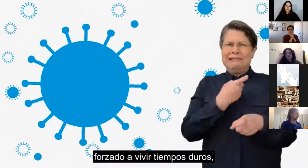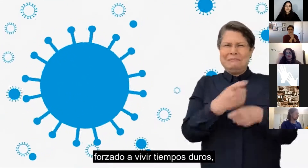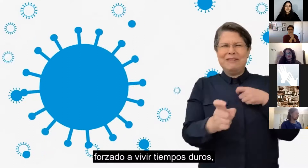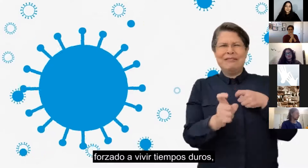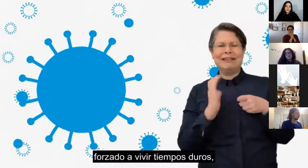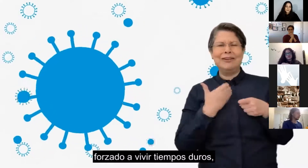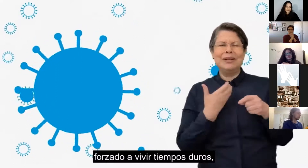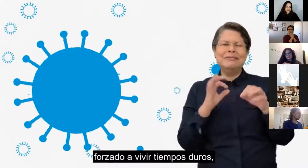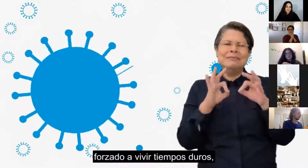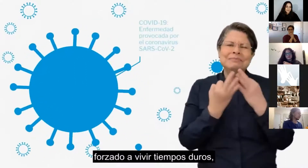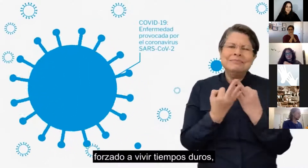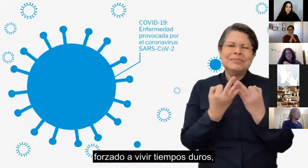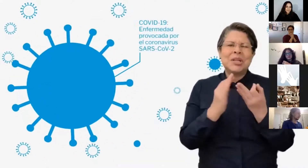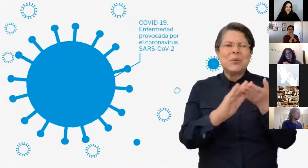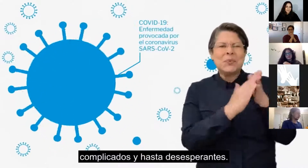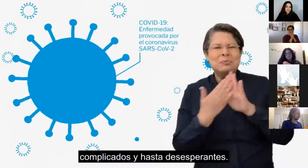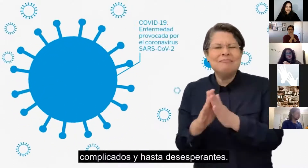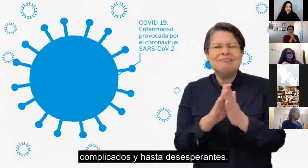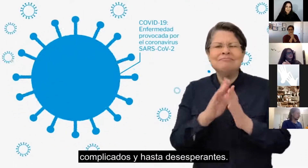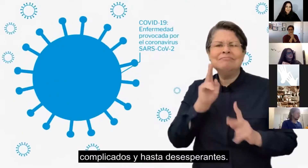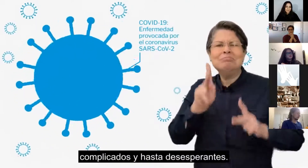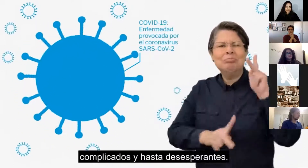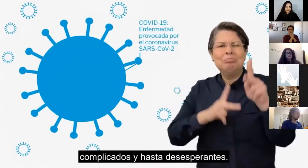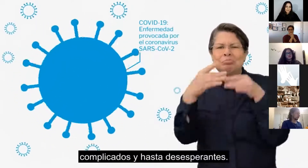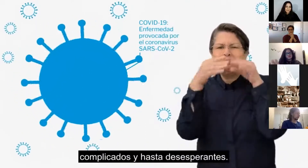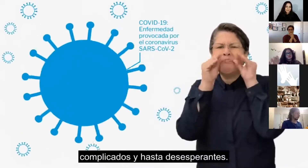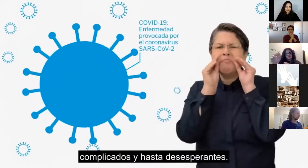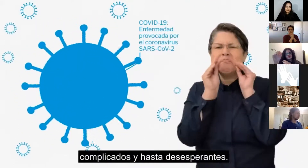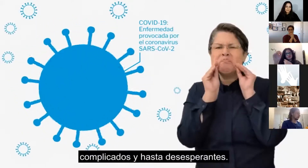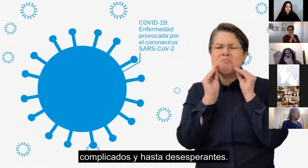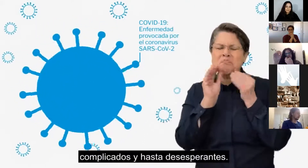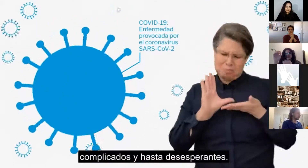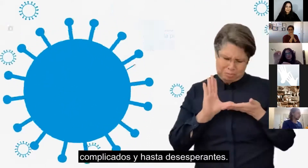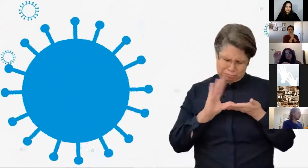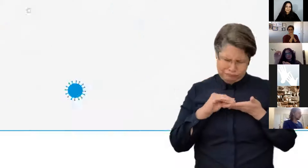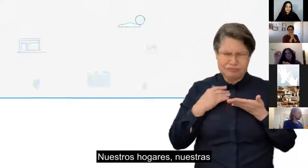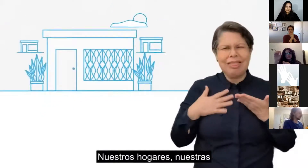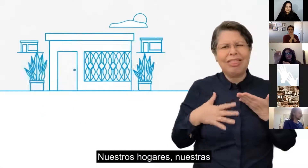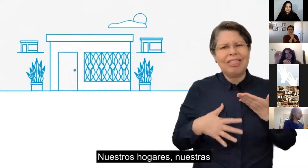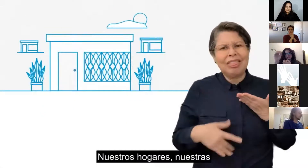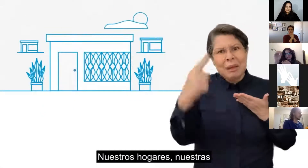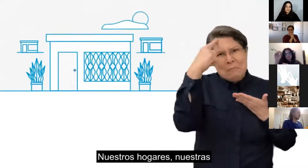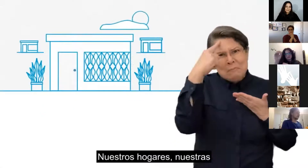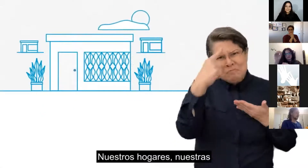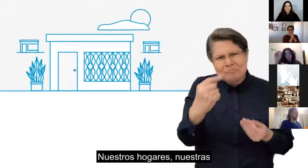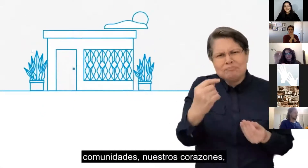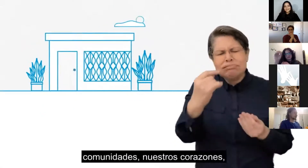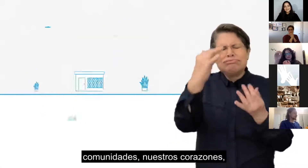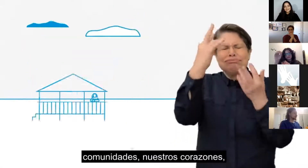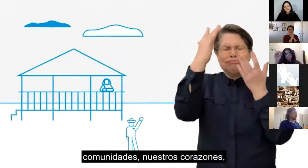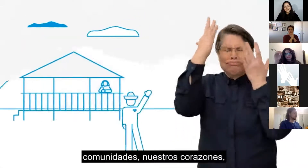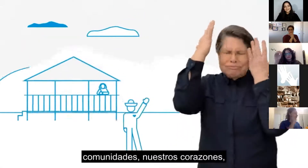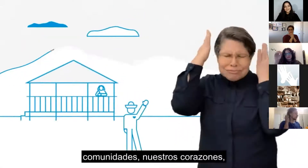a vivir tiempos duros, complicados y hasta desesperantes. Nuestros hogares, nuestras